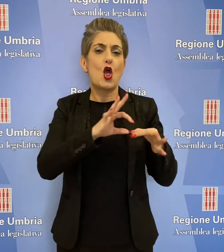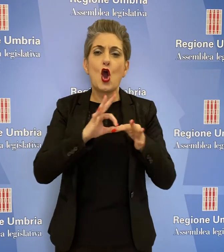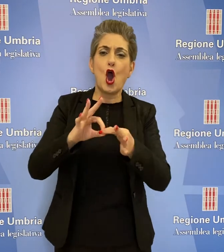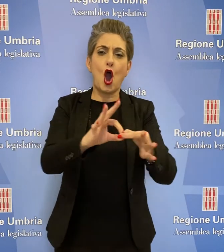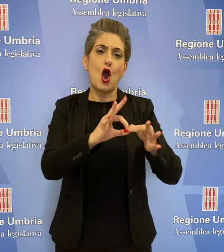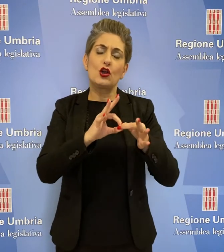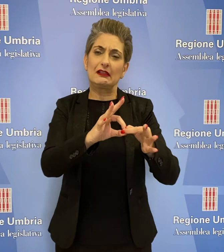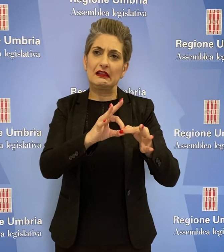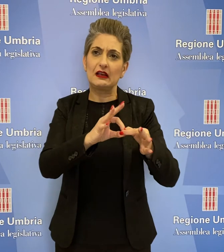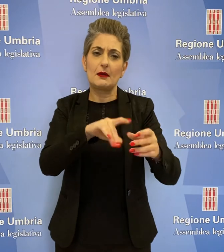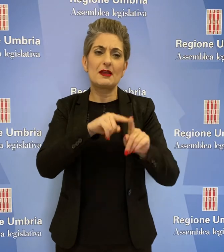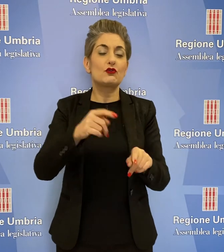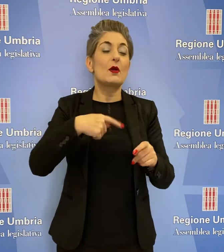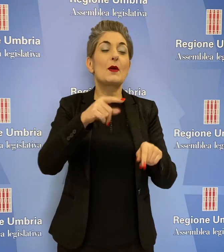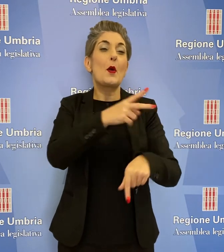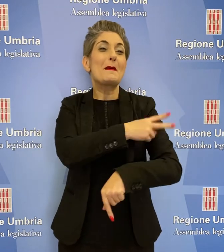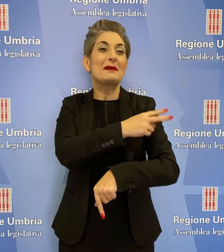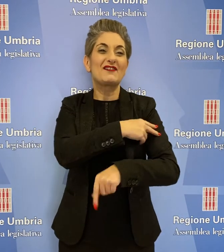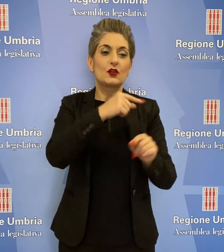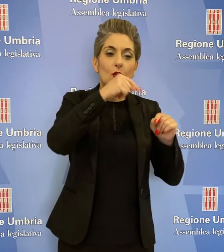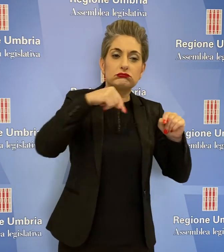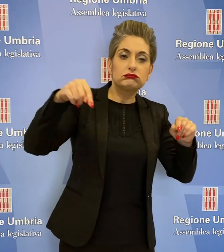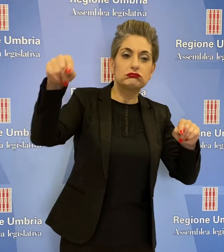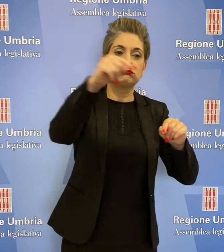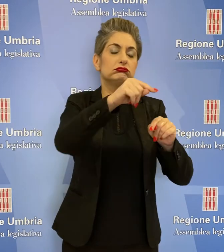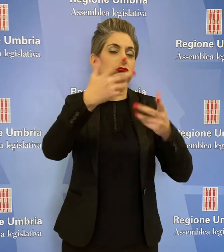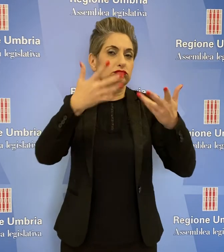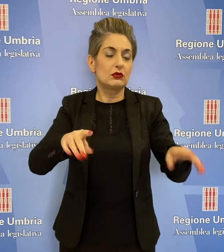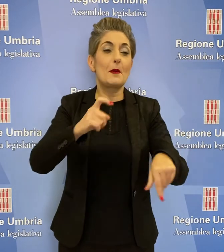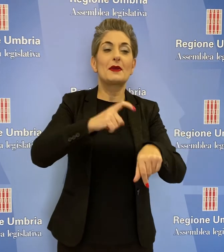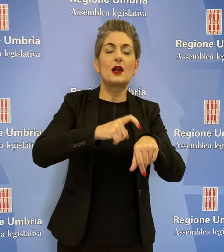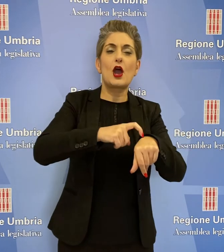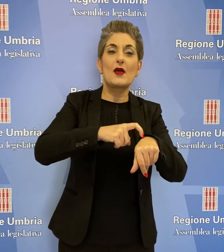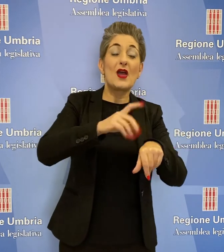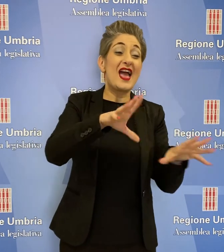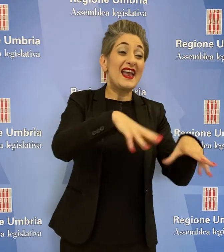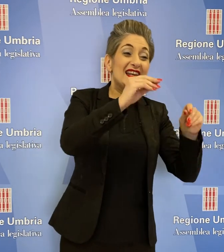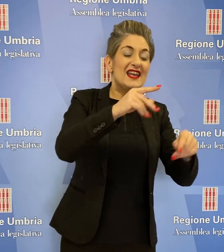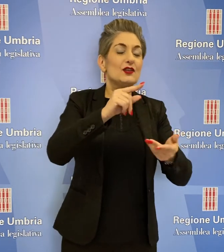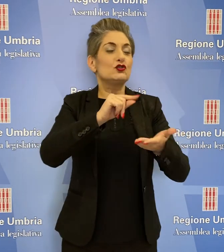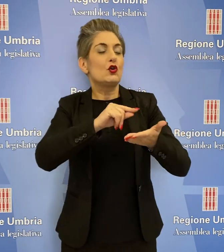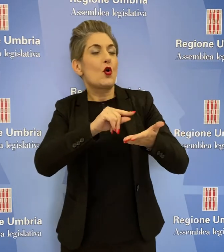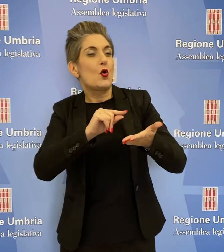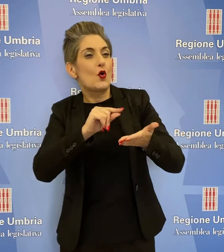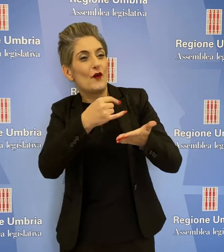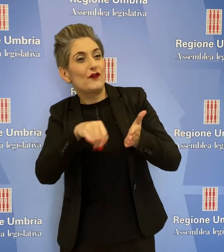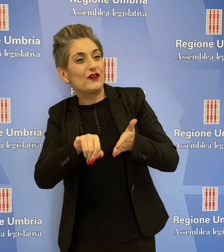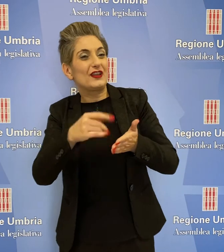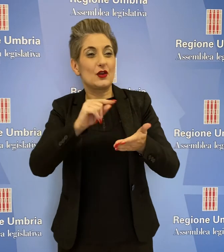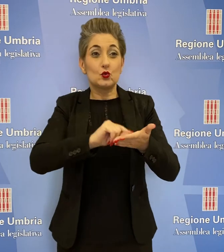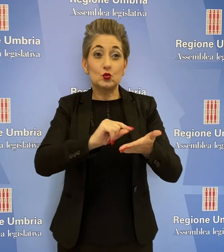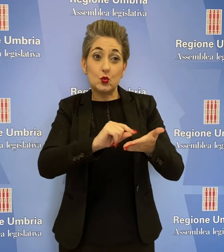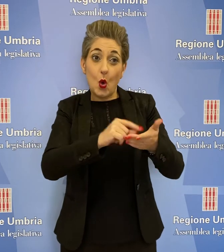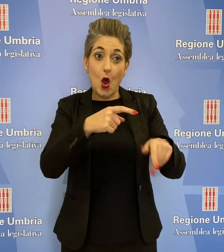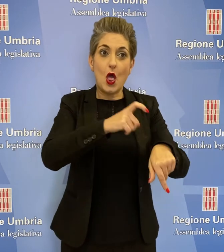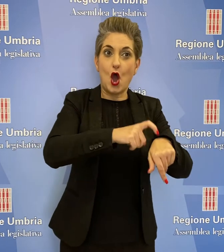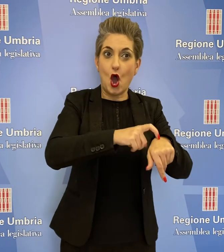tavoli di coordinamento presso ogni prefettura per stabilire orari di inizio e fine delle